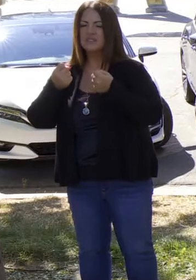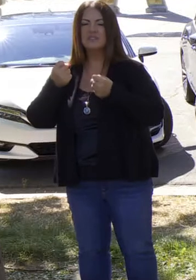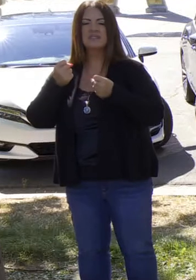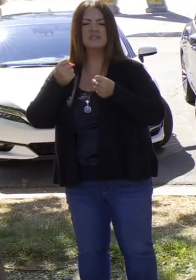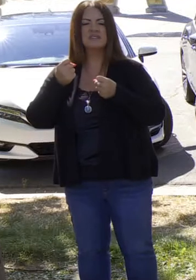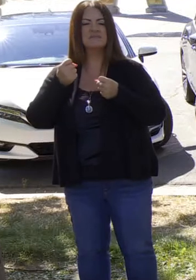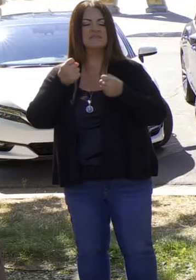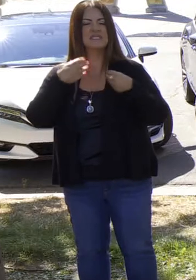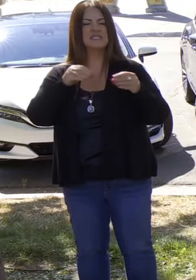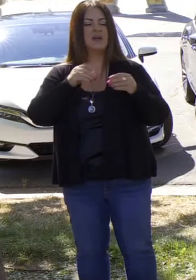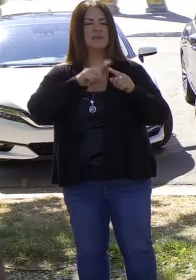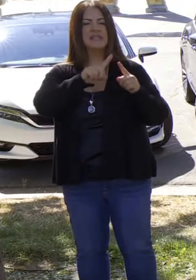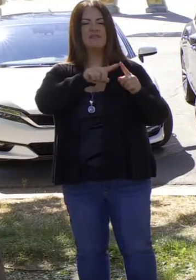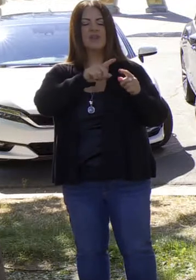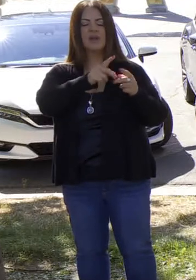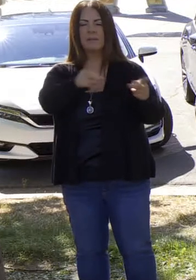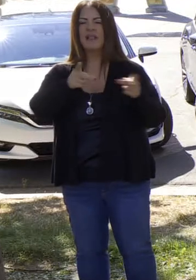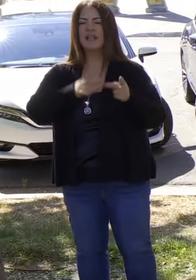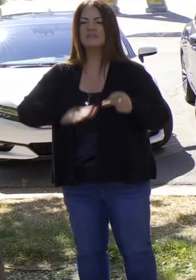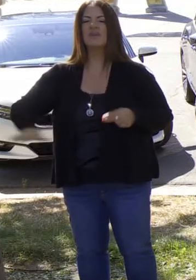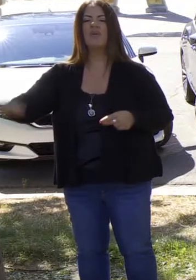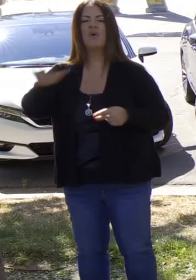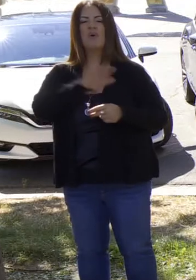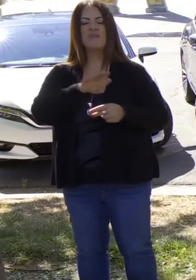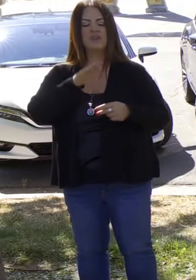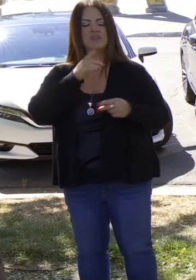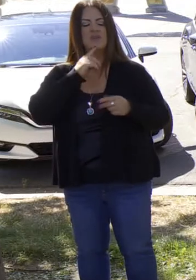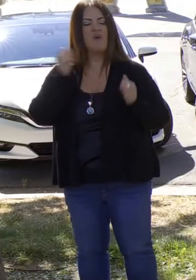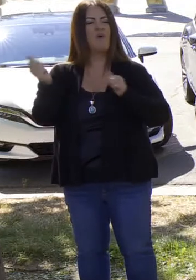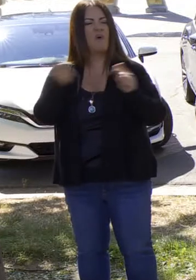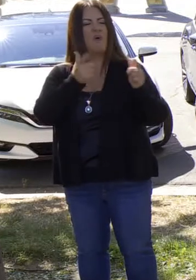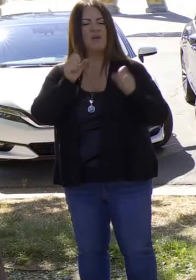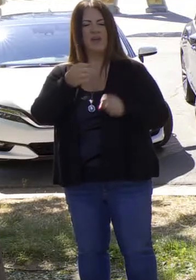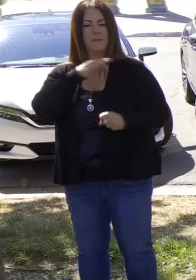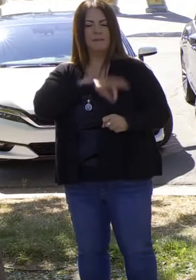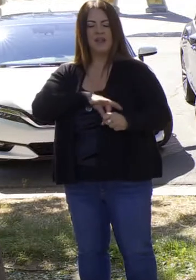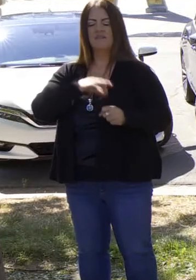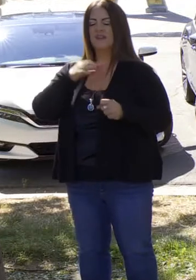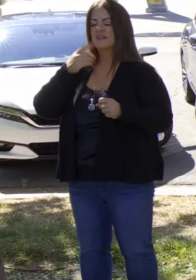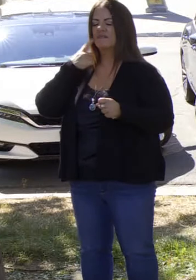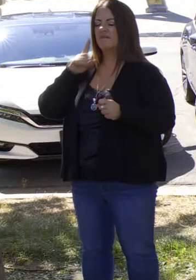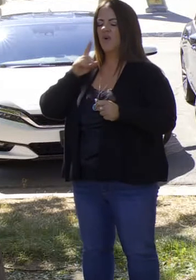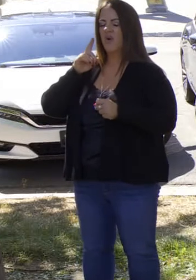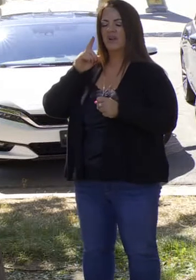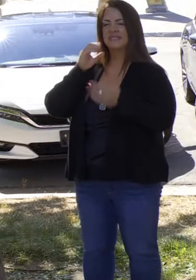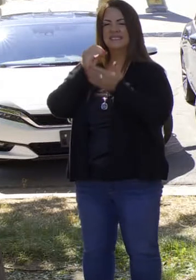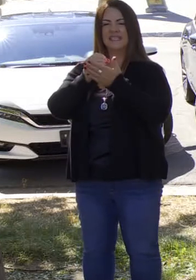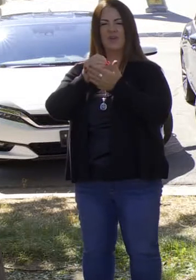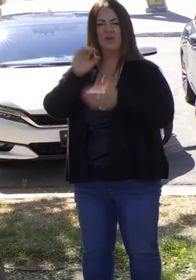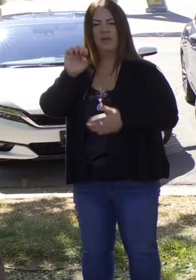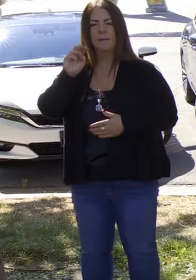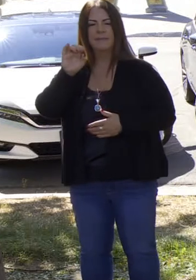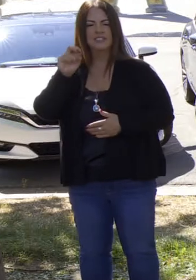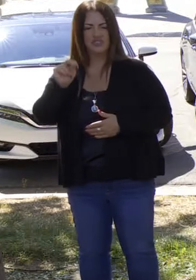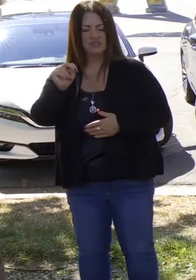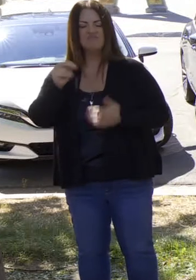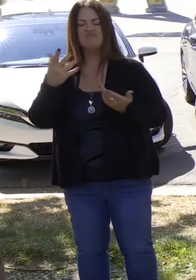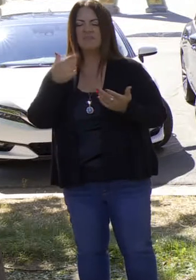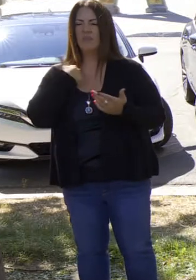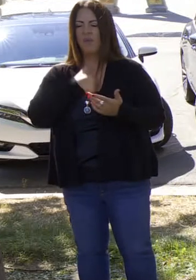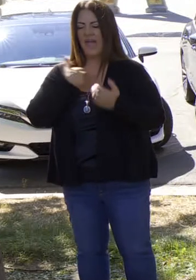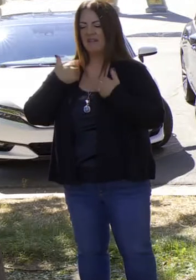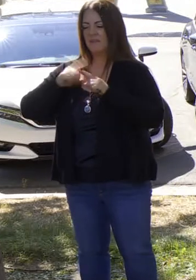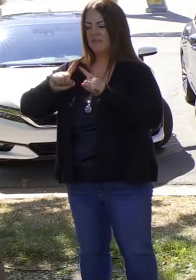eléctricos en lugares donde las personas puedan utilizarlo y disfrutar los beneficios. toda la comunidad